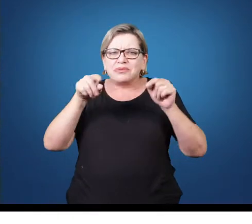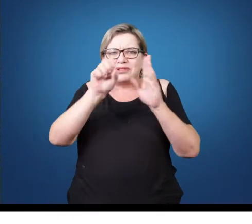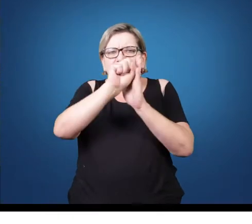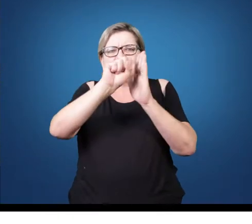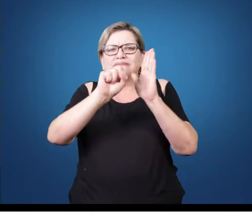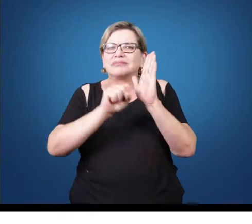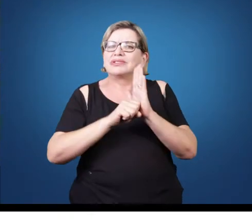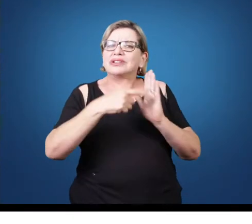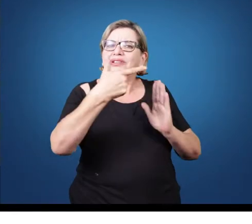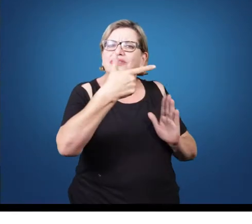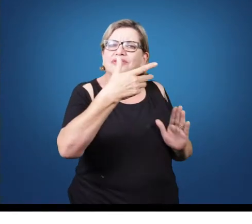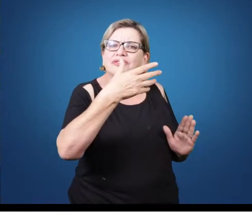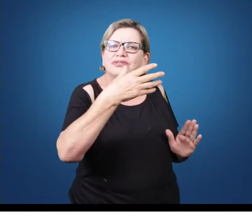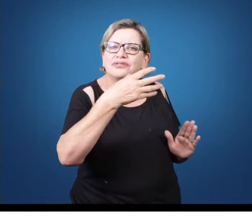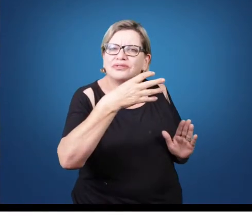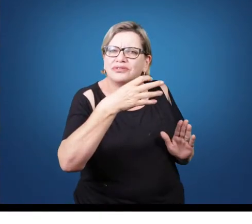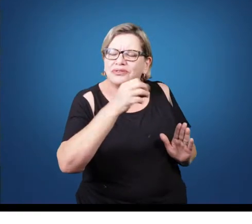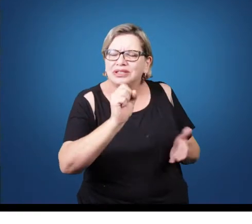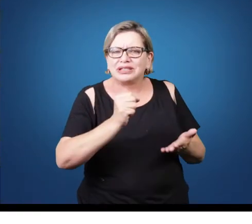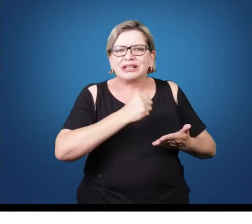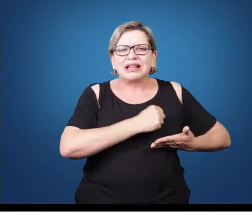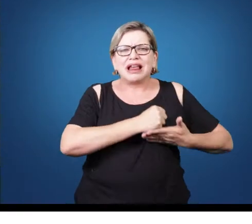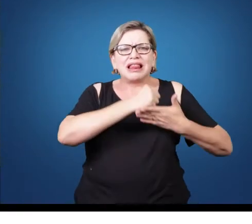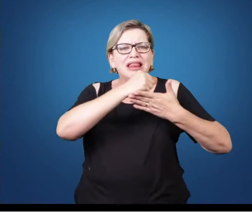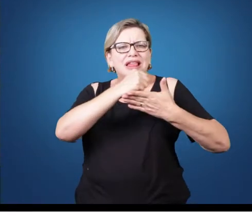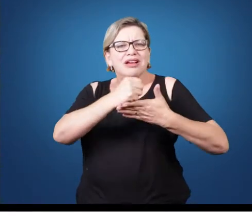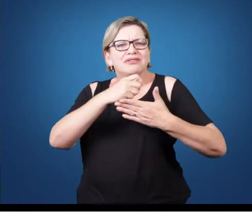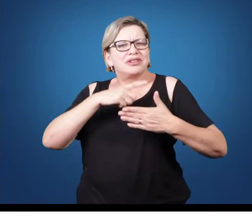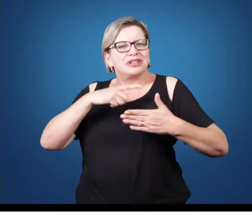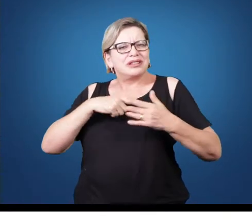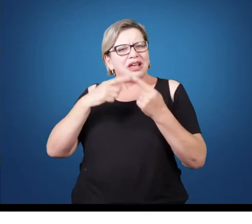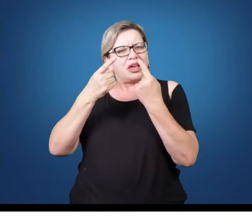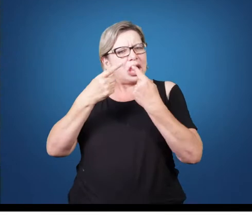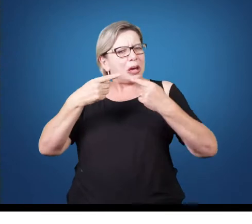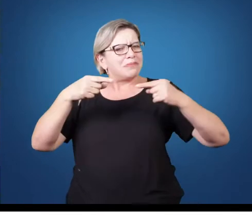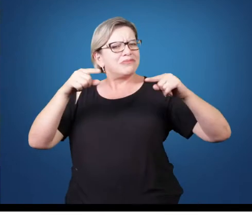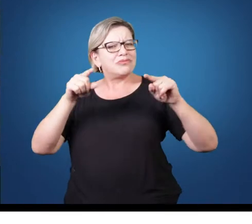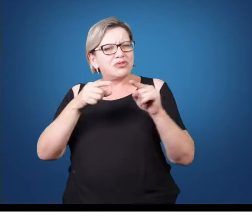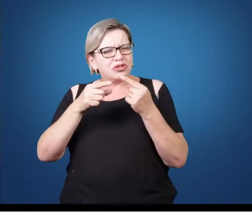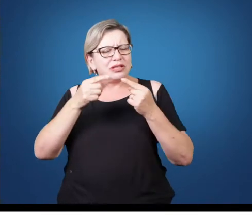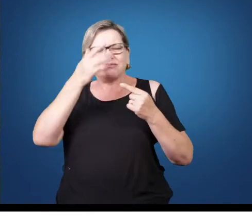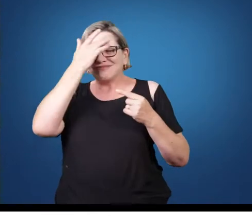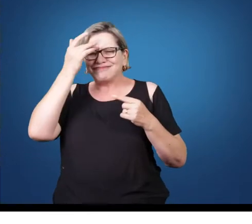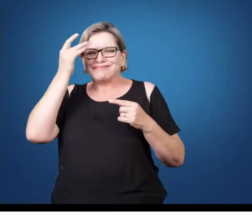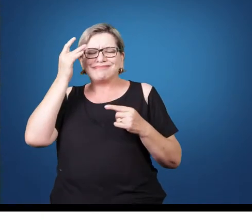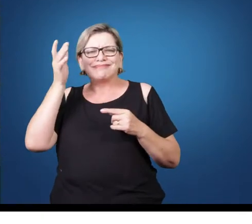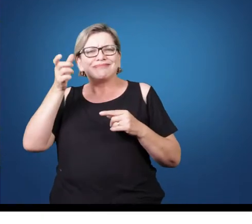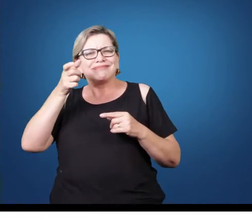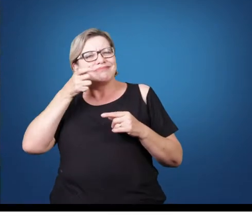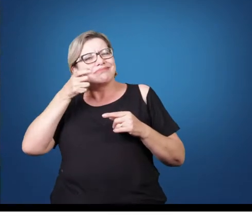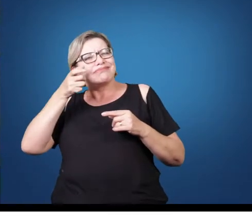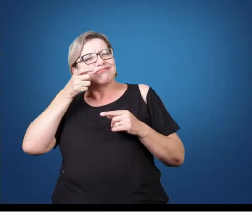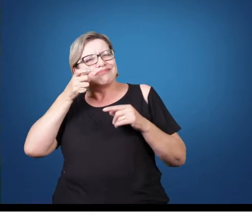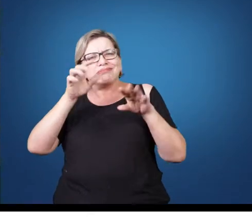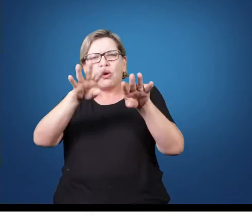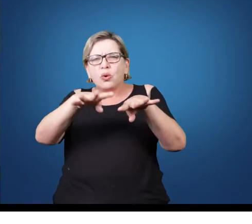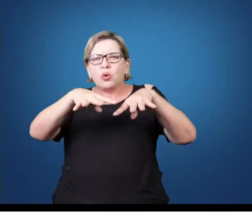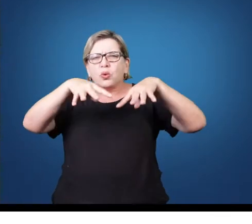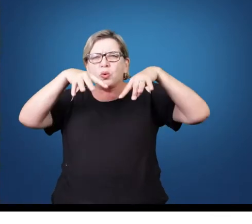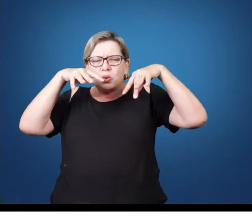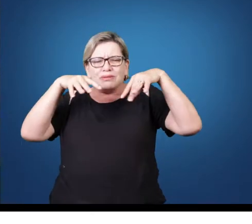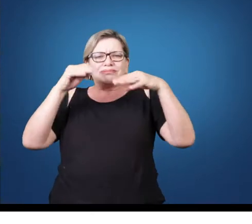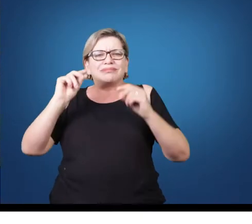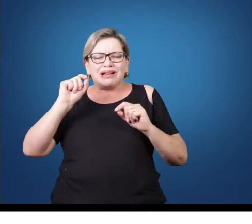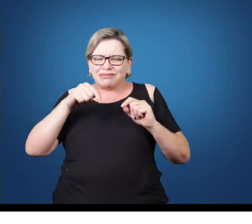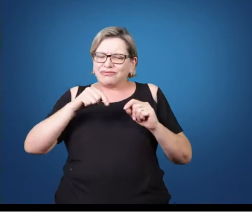quase tudo é gravado, é tocado, tem concertos, dá público, sobretudo em alguns outros